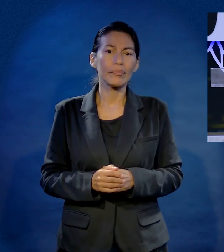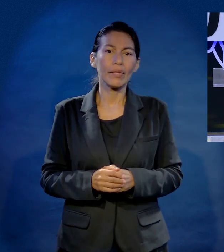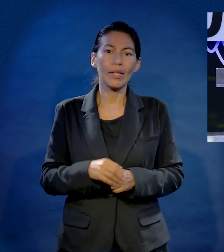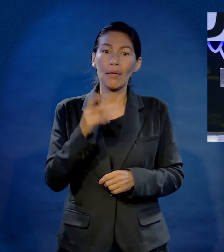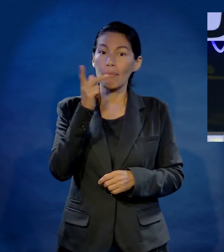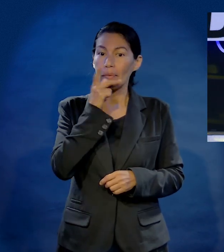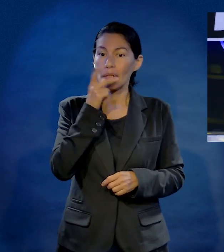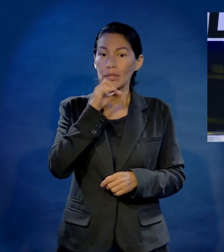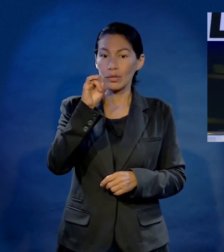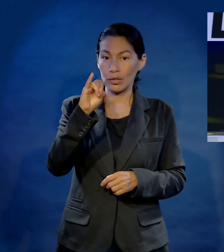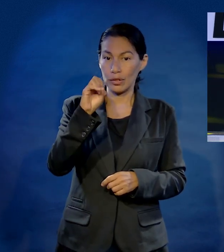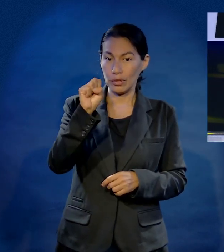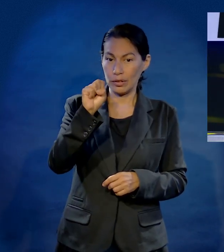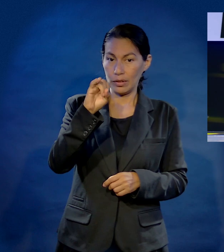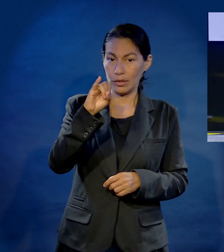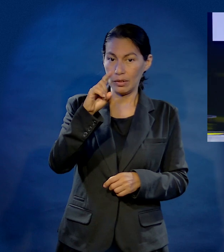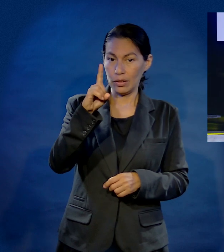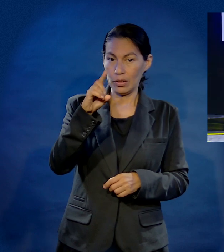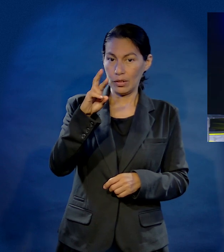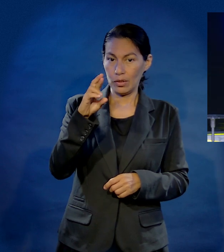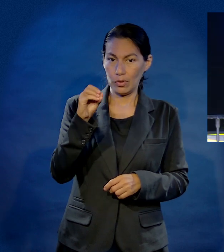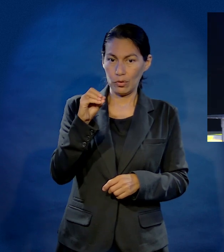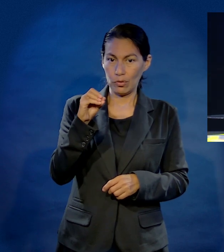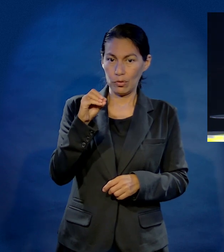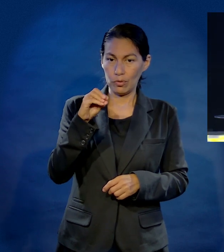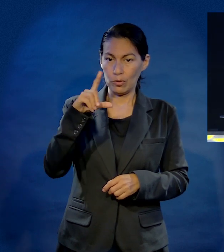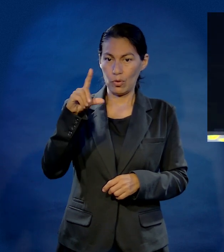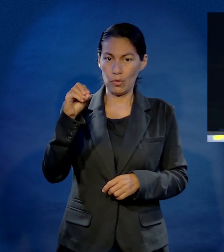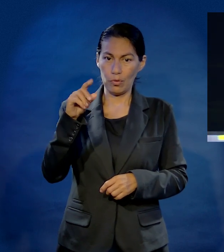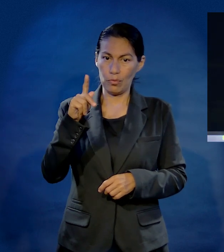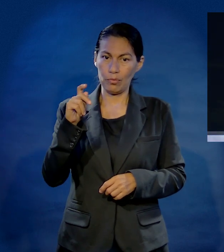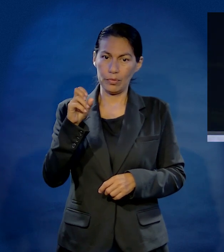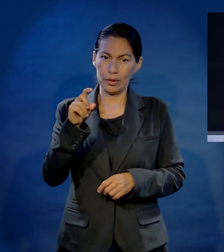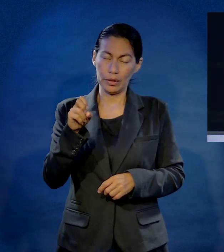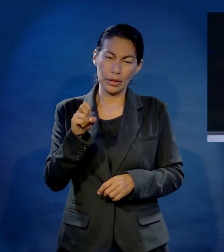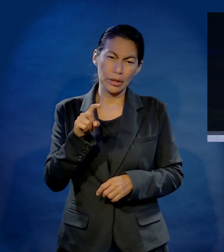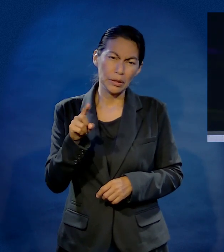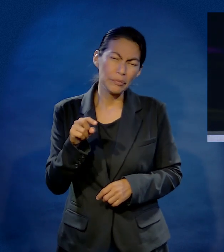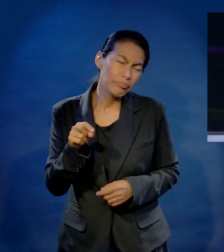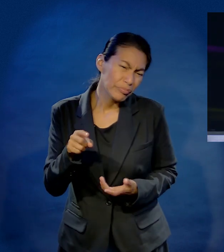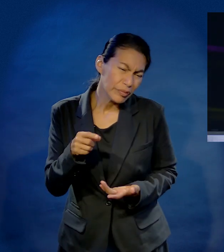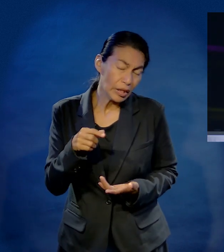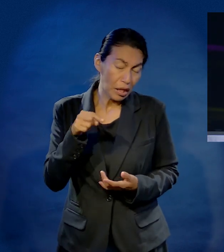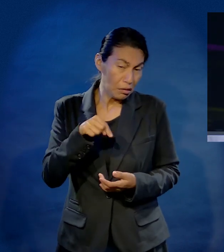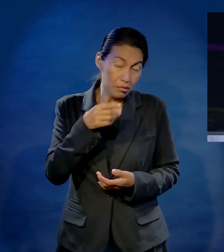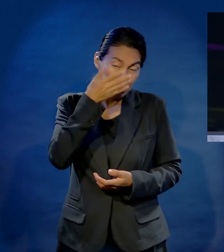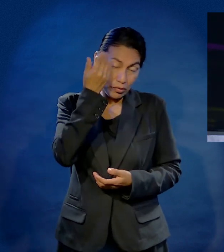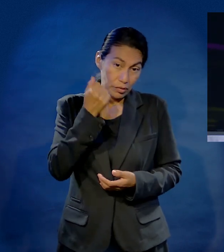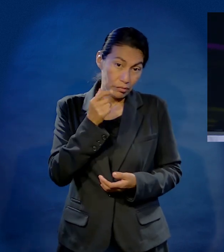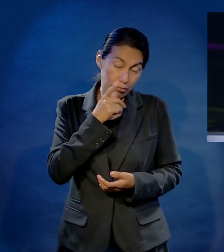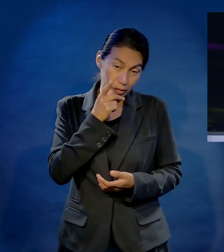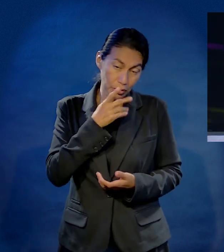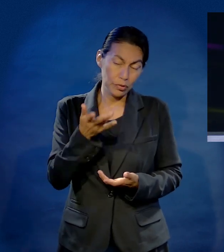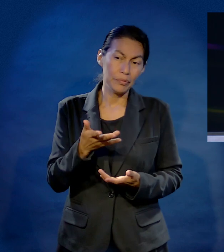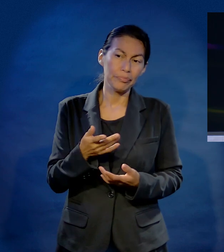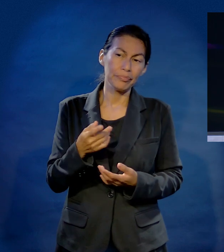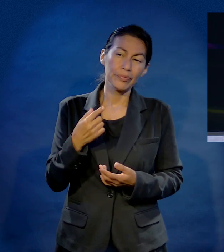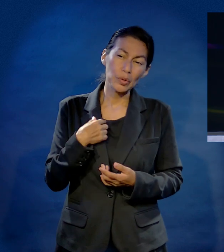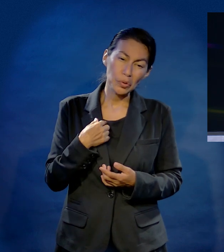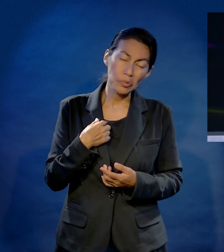Y fui con el pastor Isidro López, no sé si está aquí el pastor Isidro López. Llegué con mi mentor al Centro White. Y entonces mi